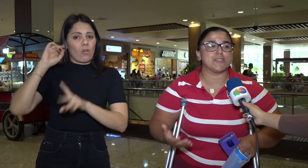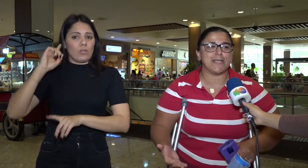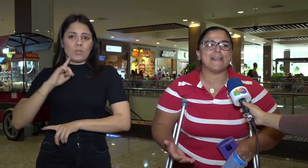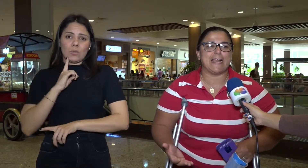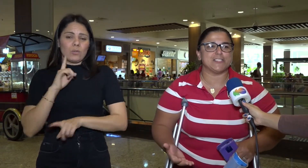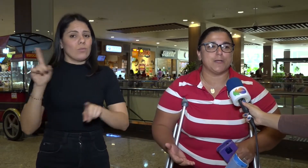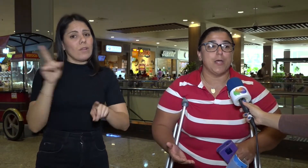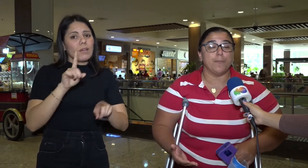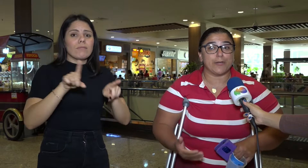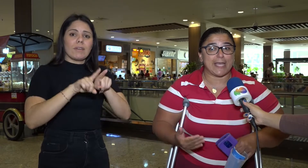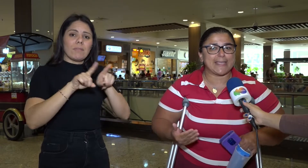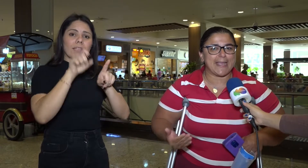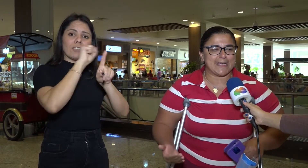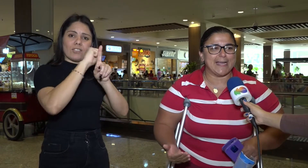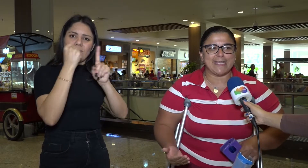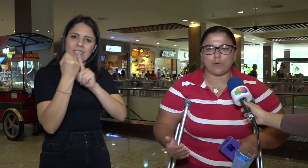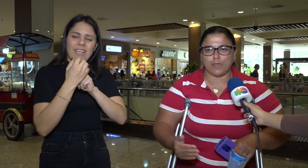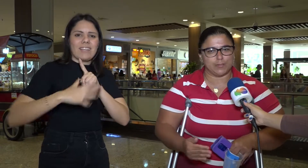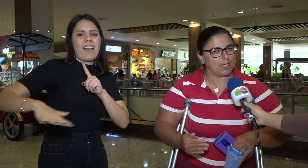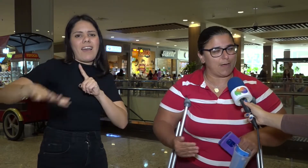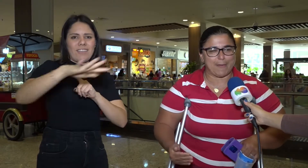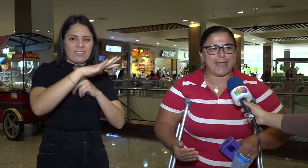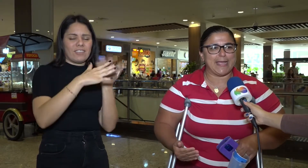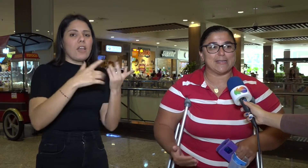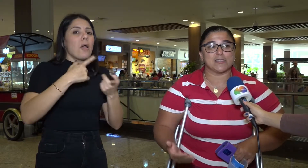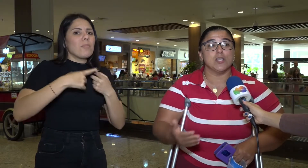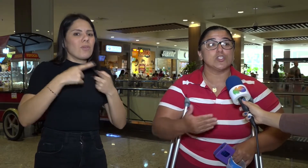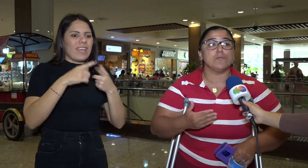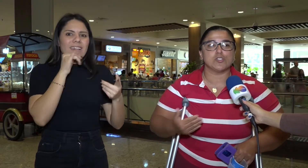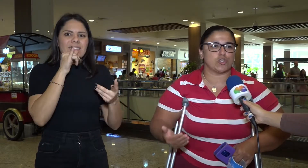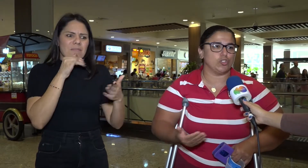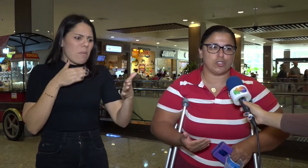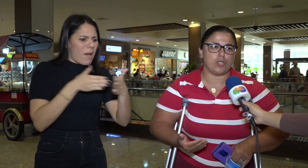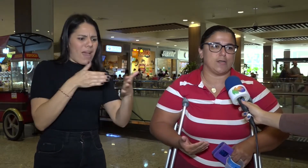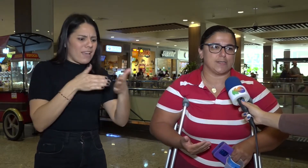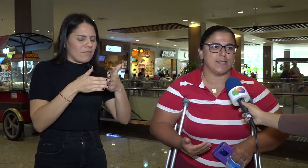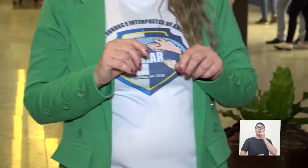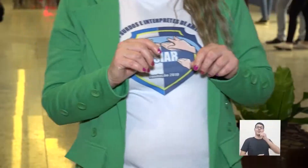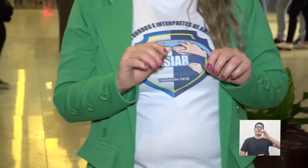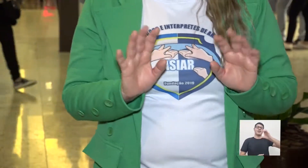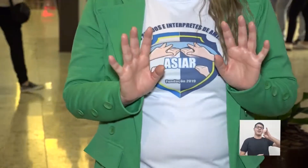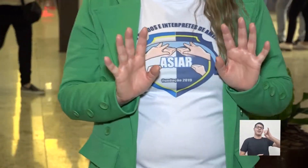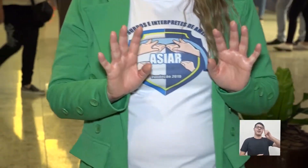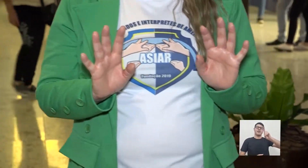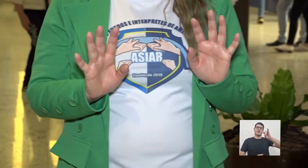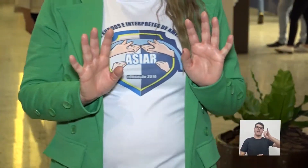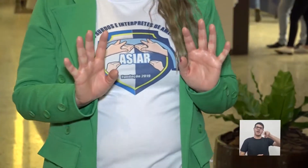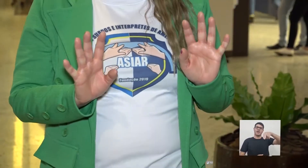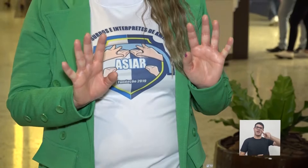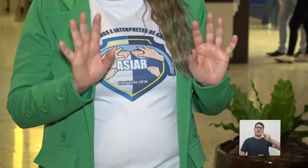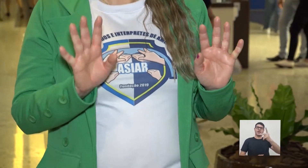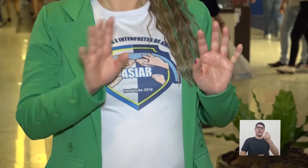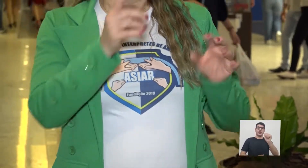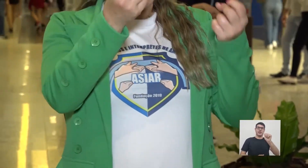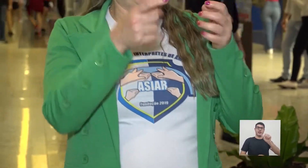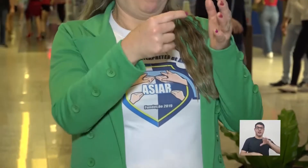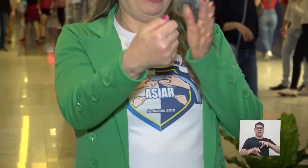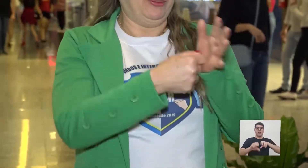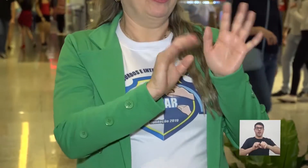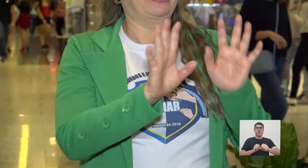sociedade. Porque quem ganha quando não há barreiras, somos todos nós. A Cidinha é formada em Letras Libras e seu papel